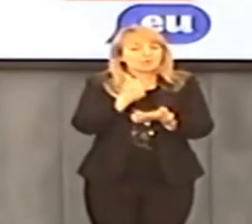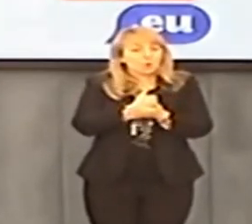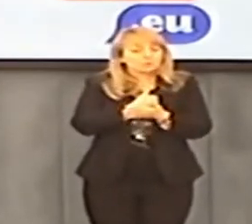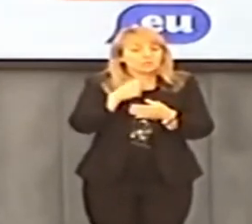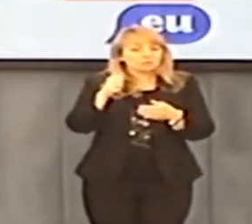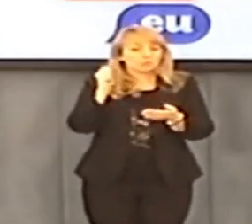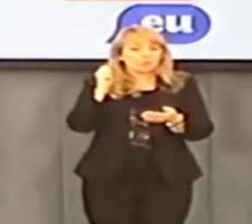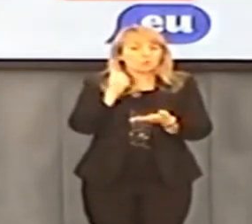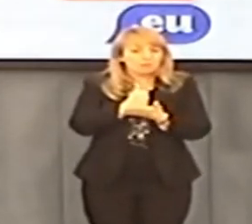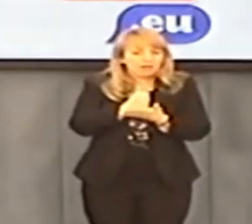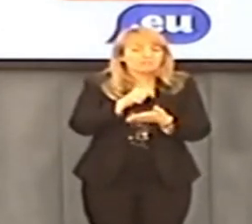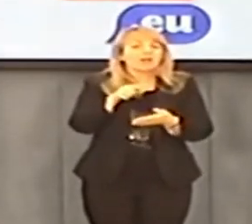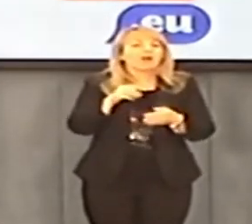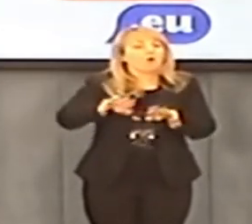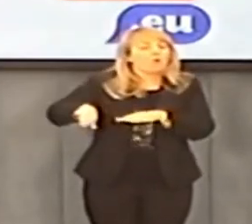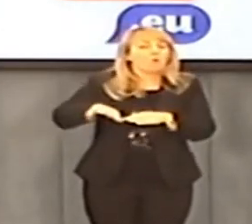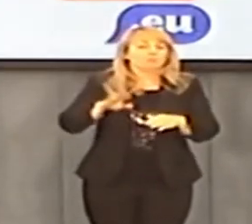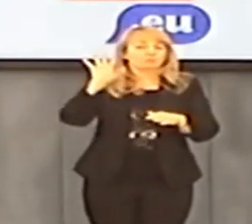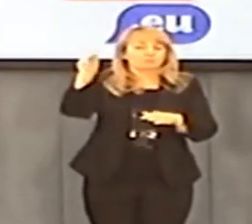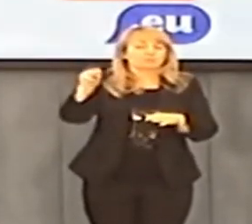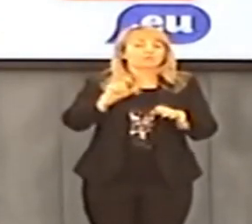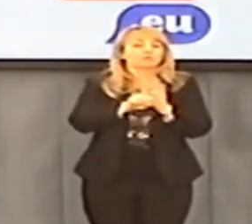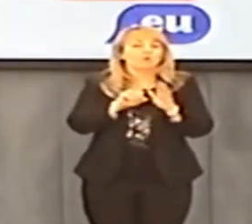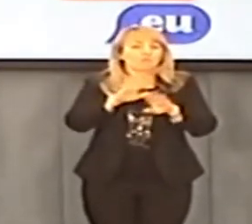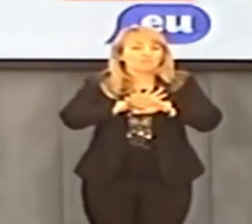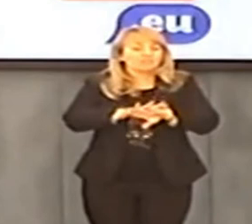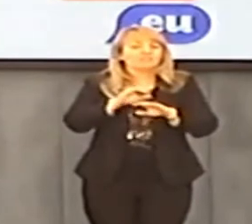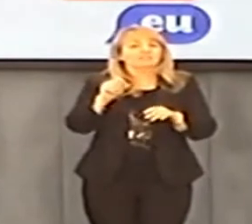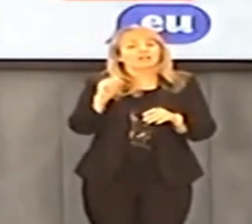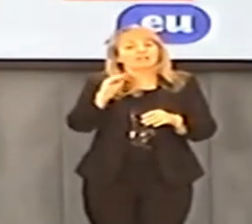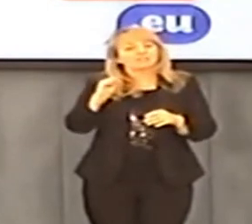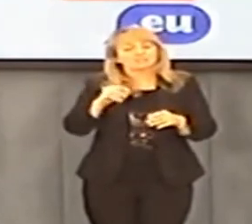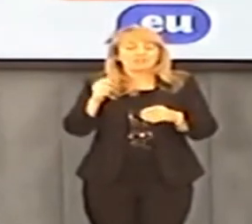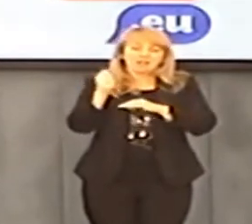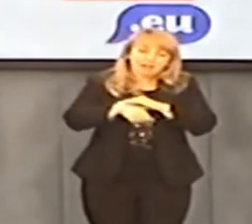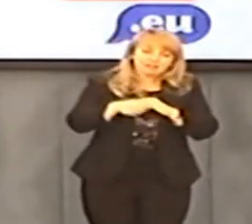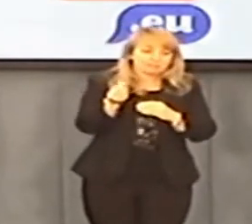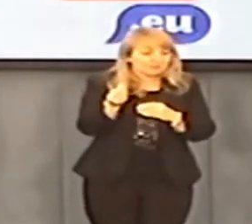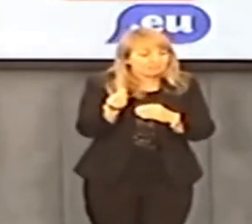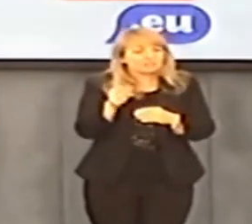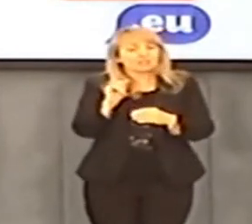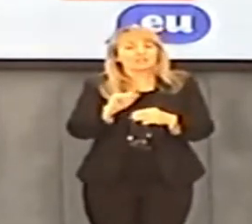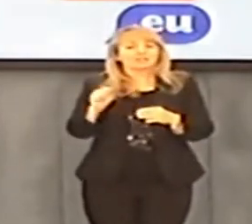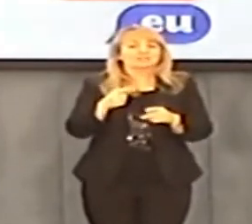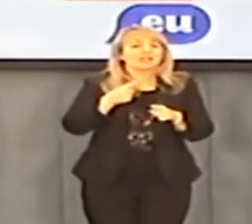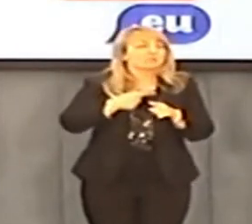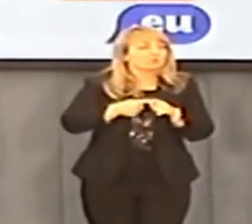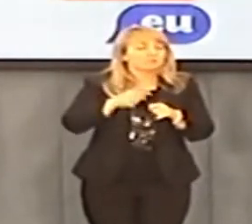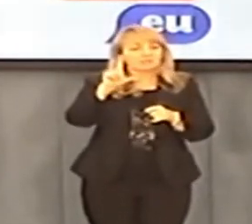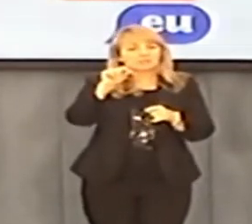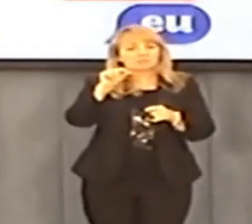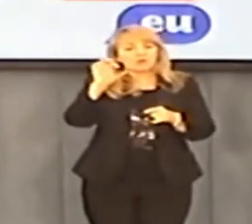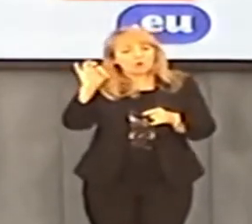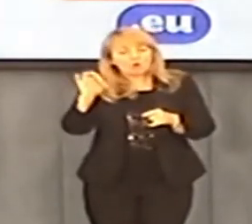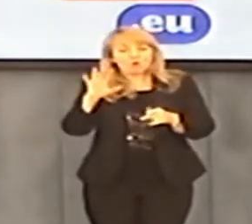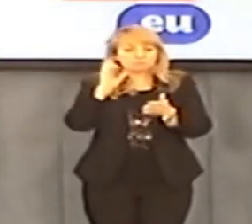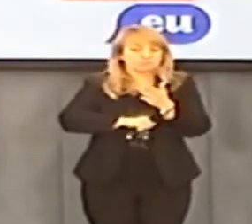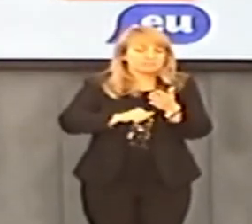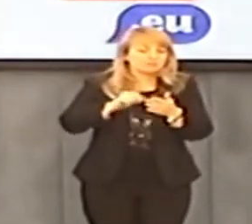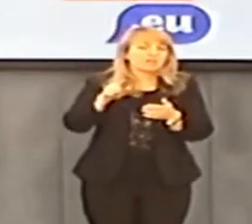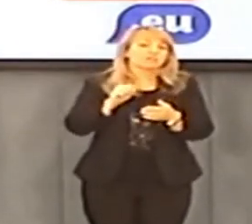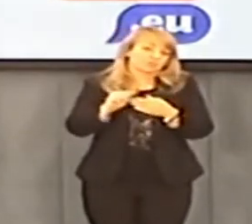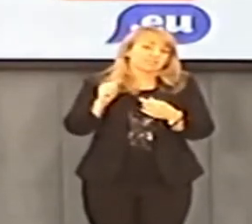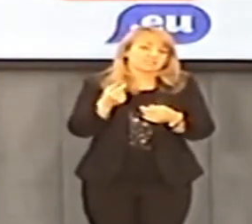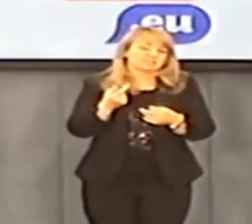jest Pański komentarz? To jest taka nowelizacja kodeksu karnego. Oprócz pójścia do więzienia, grzywny, pozbawienia praw obywatelskich i jeszcze